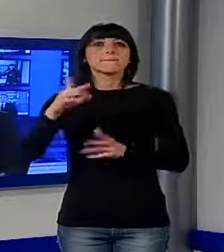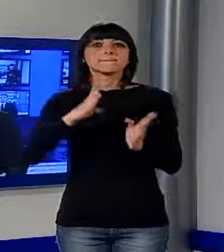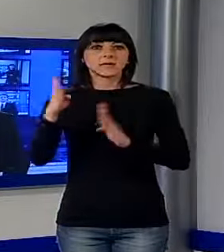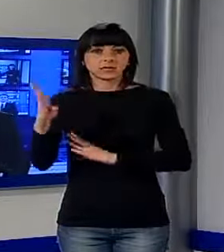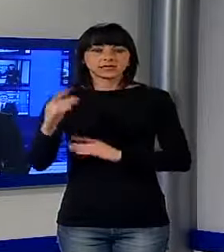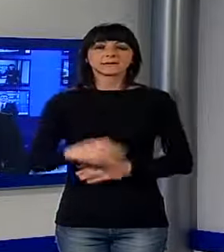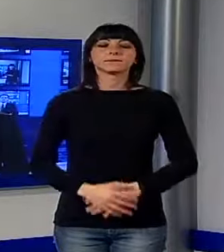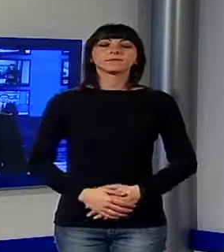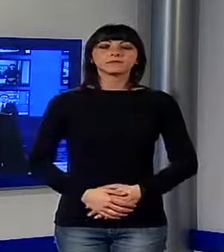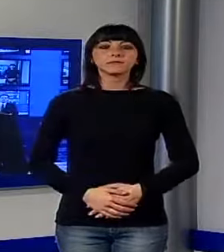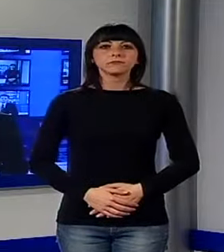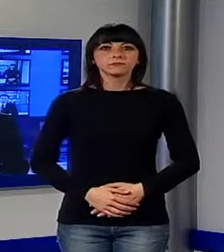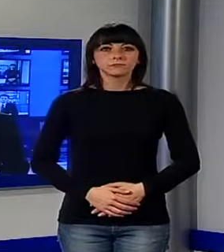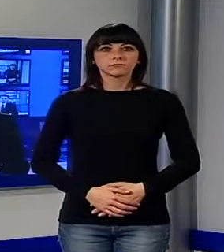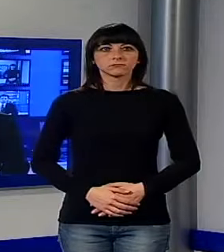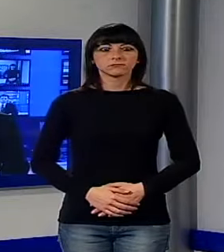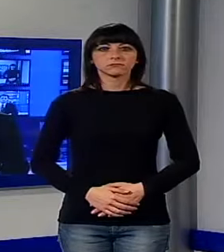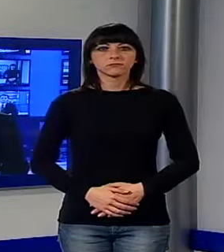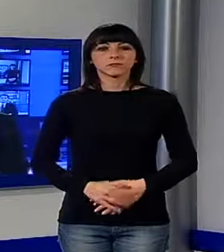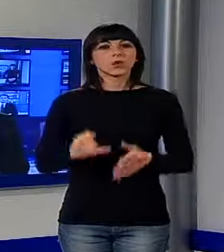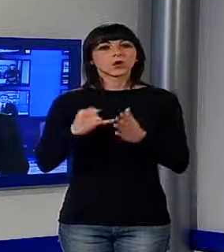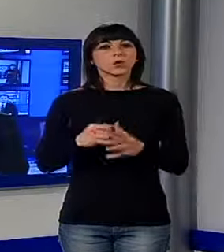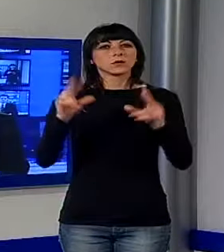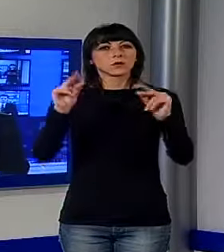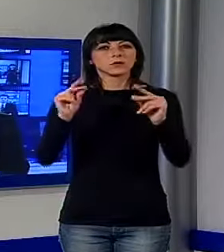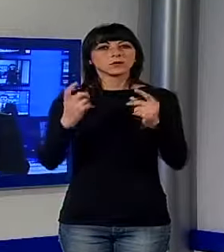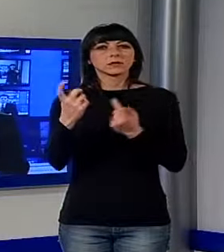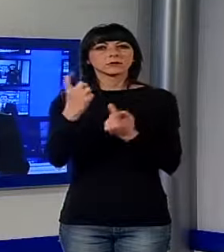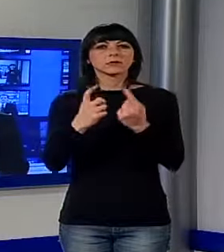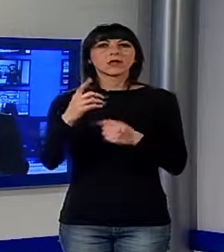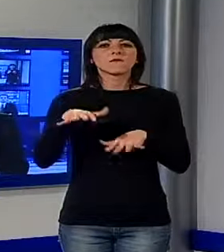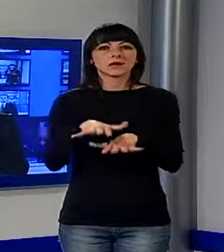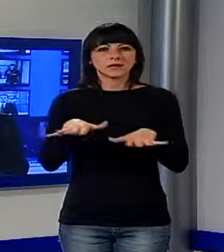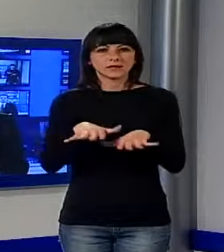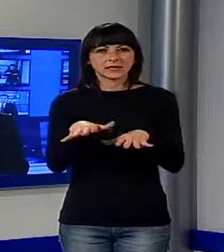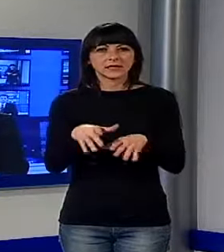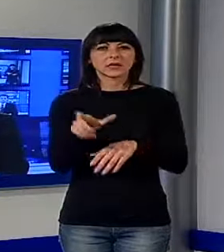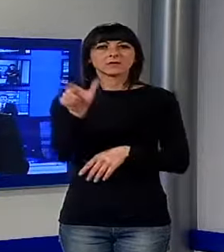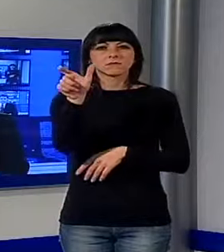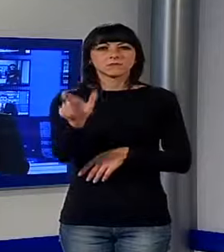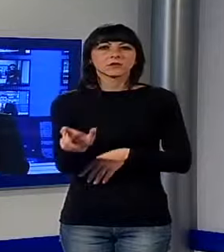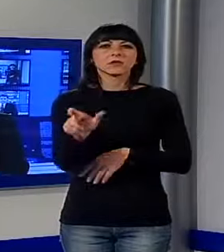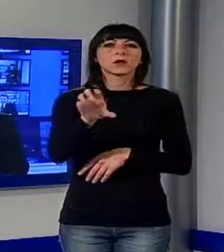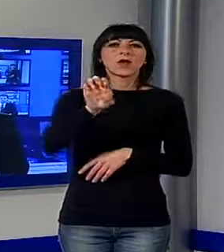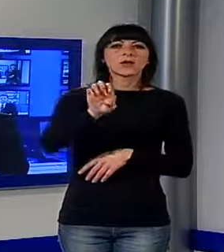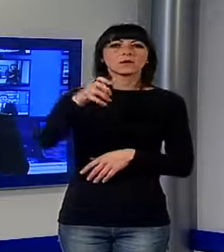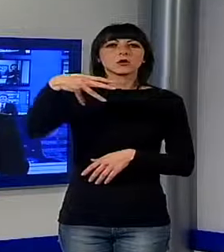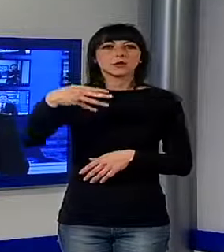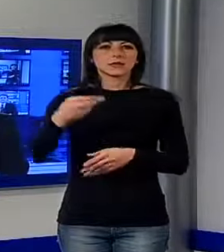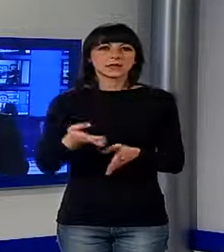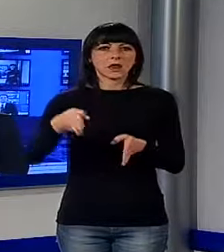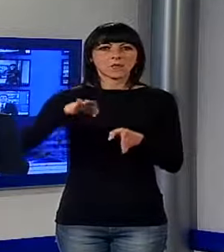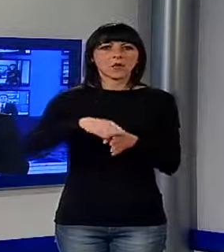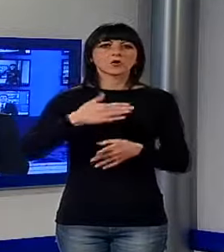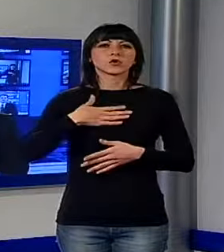Chiudiamo con una triste notizia che arriva dalla Versiglia. Se n'è andato a 75 anni Emilio Marzili, ex